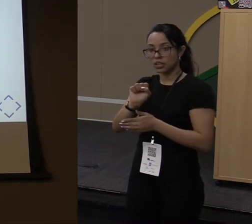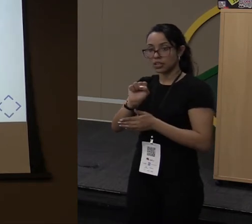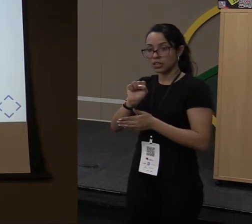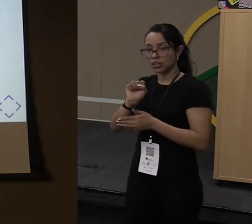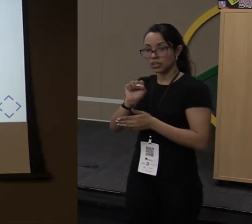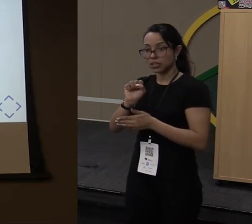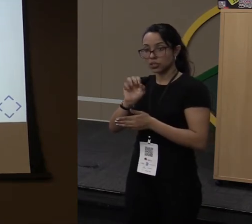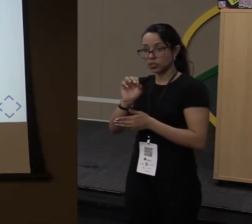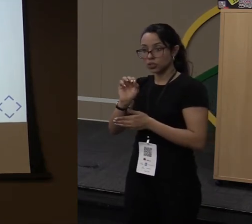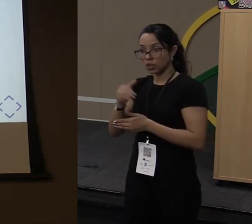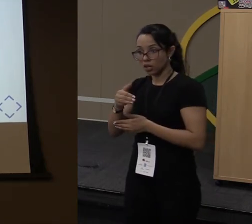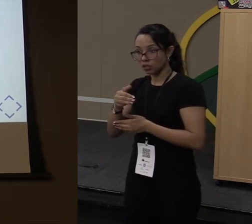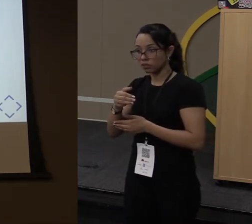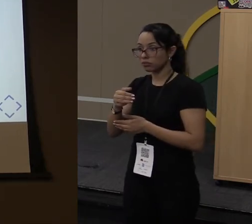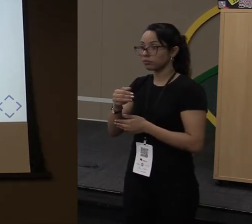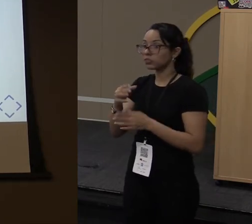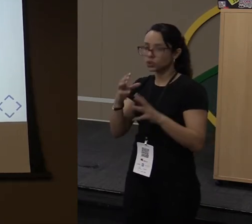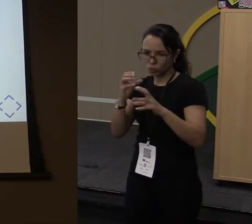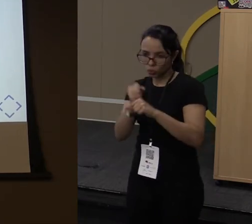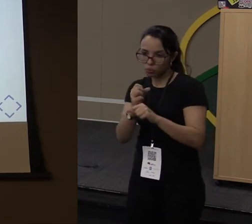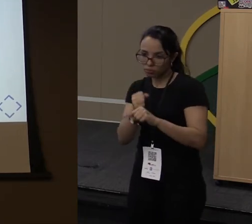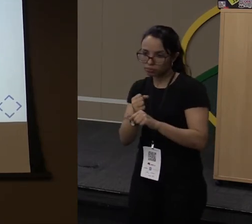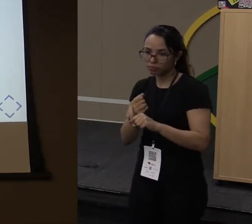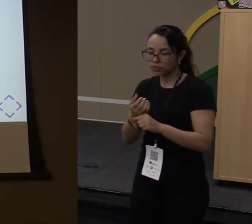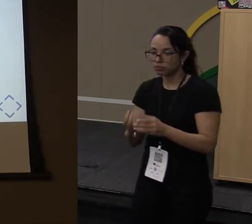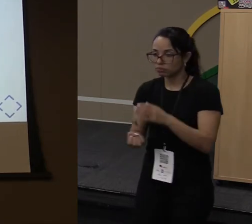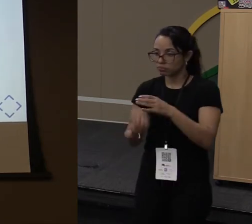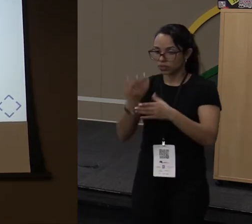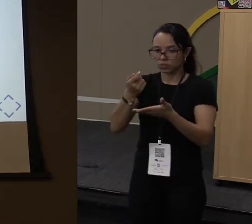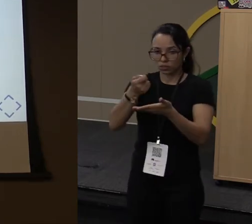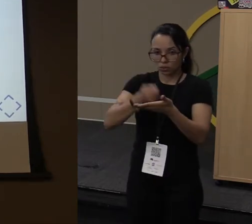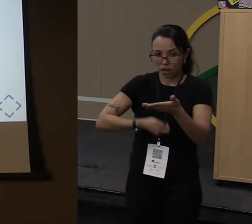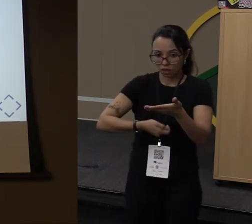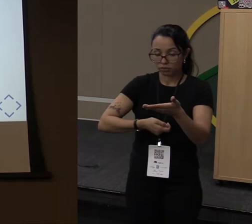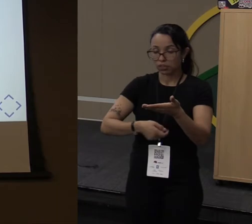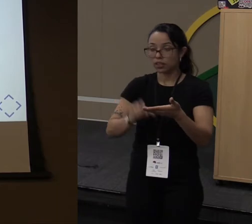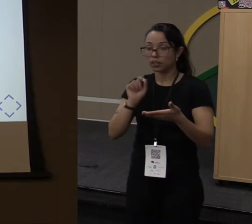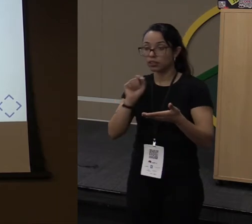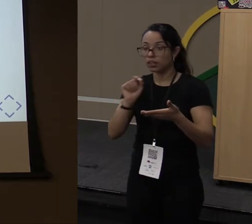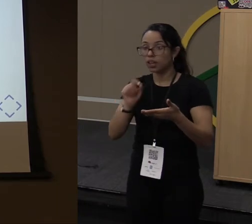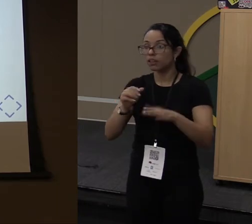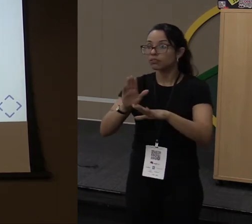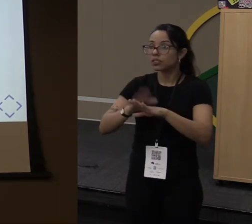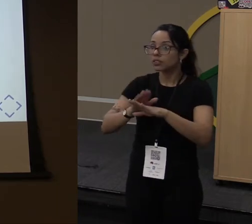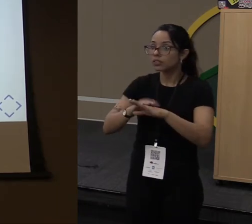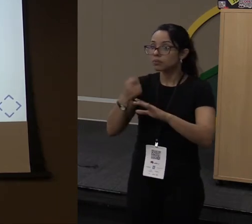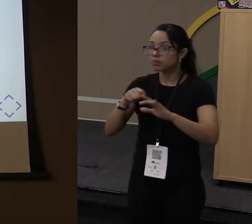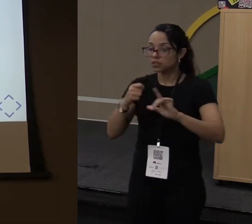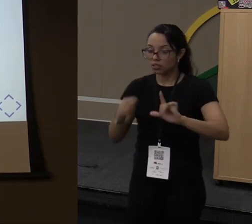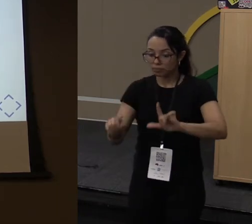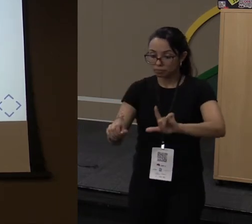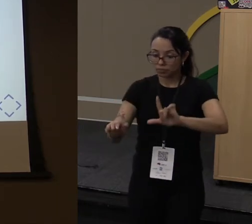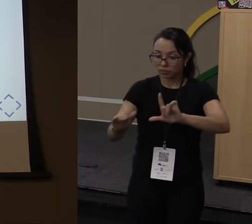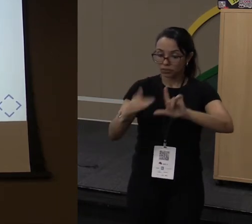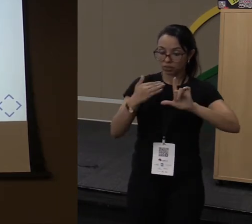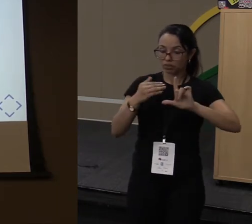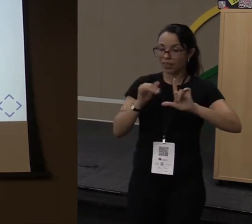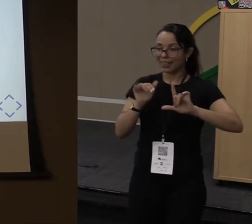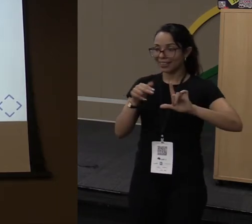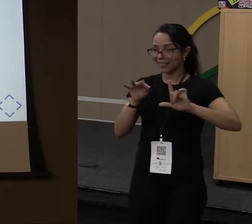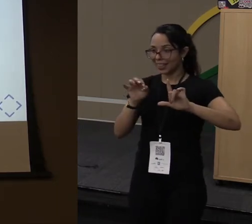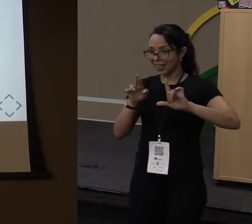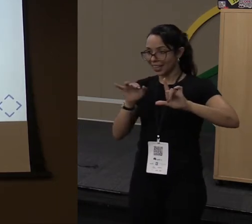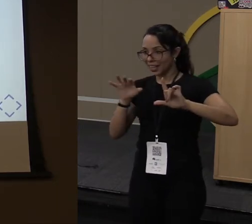soma no caso. E eu estou criando um contrato. Então, quem implementar esse método vai precisar me devolver um inteiro e receber duas